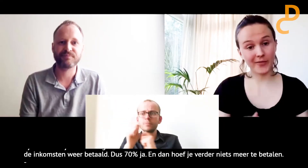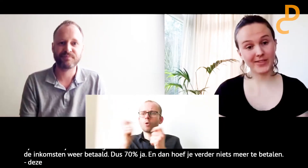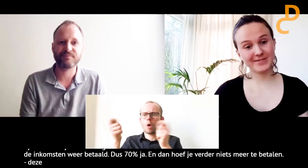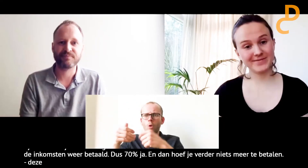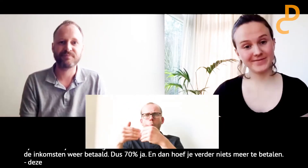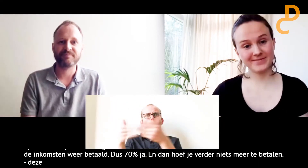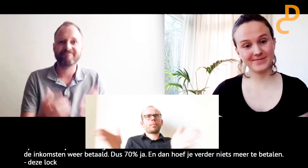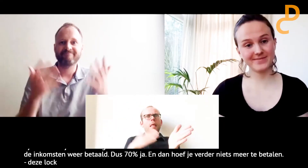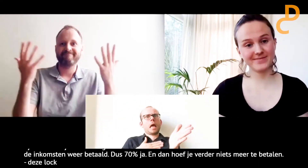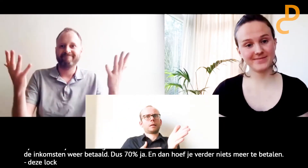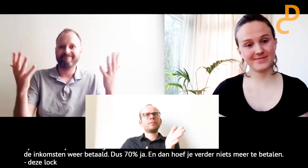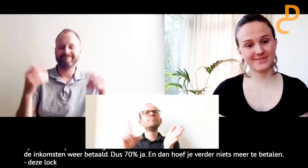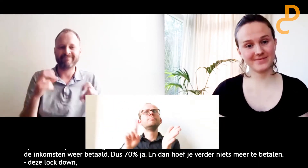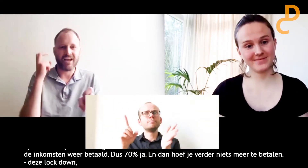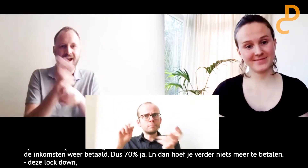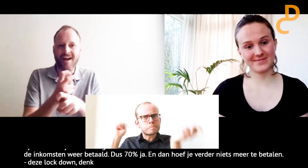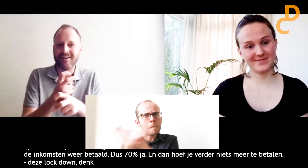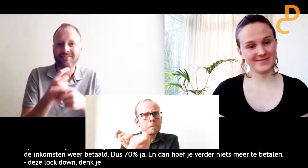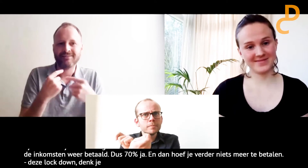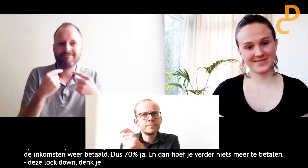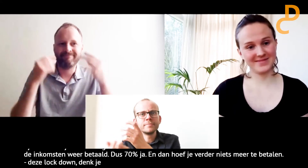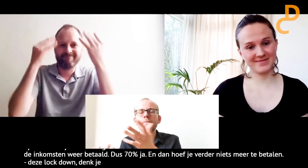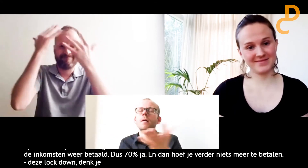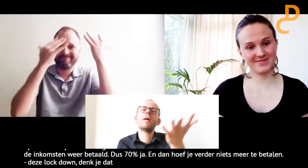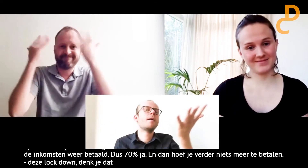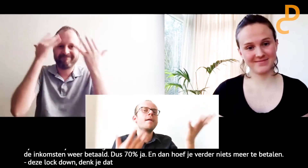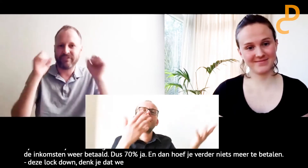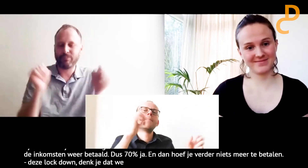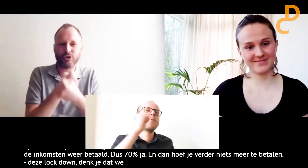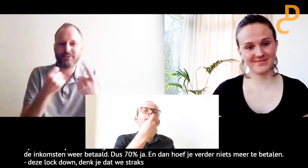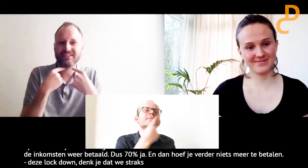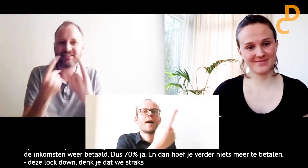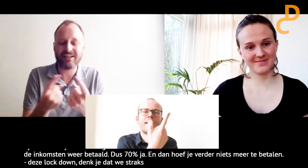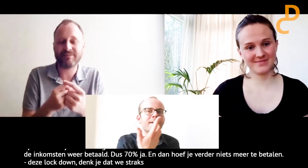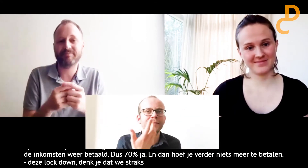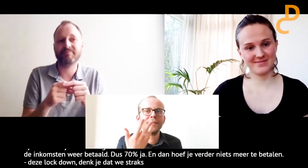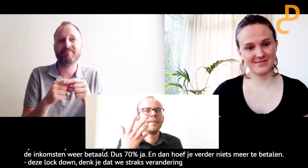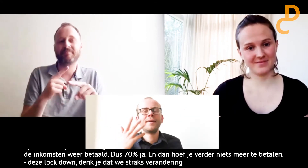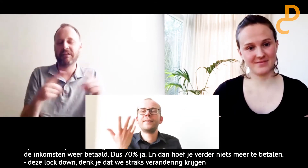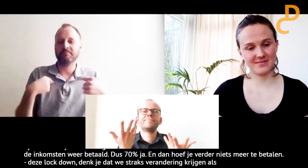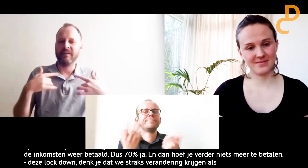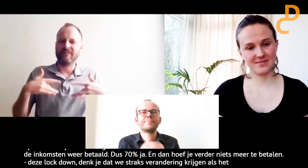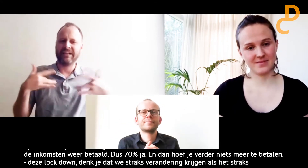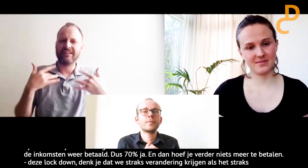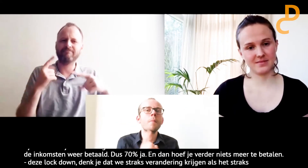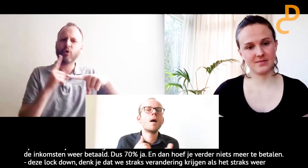Denk je dat er straks een verandering in komt als het eindelijk weer open mag? Ja, dat is moeilijk te zeggen. Eh,